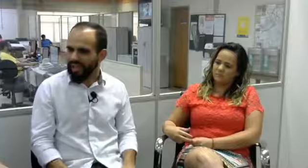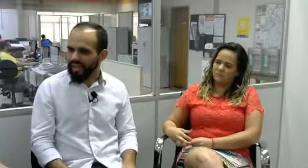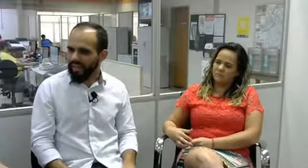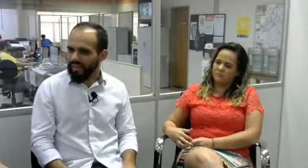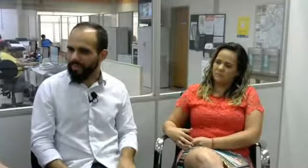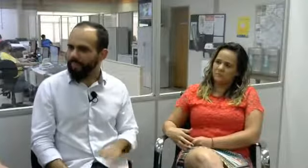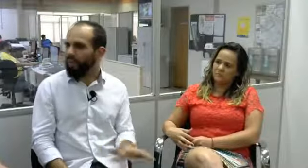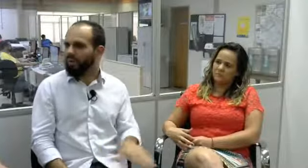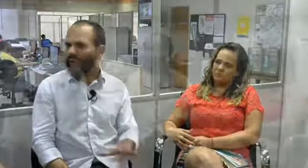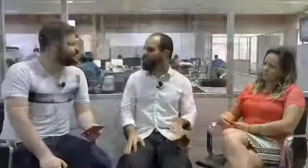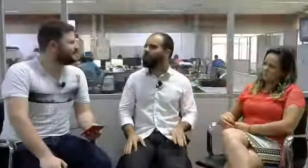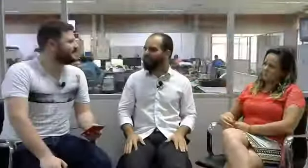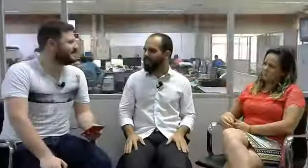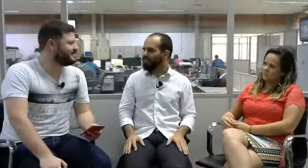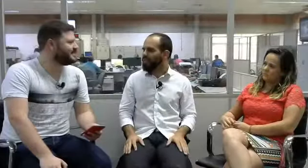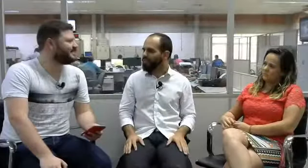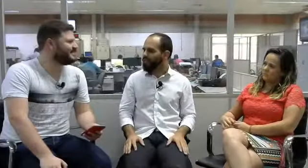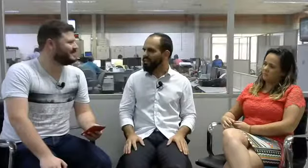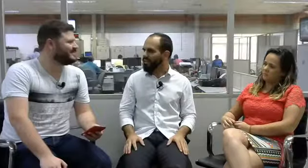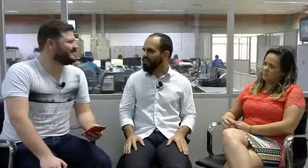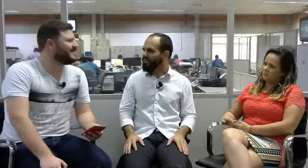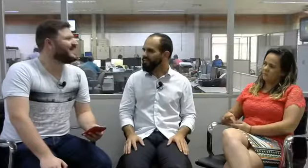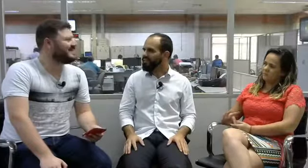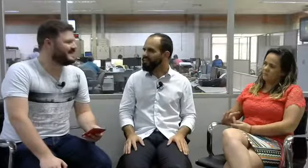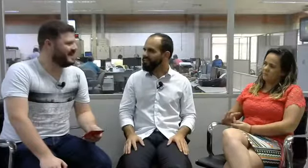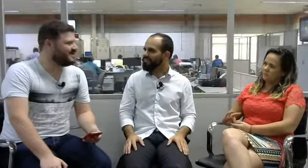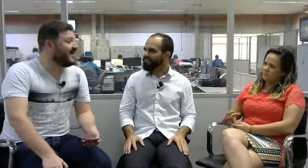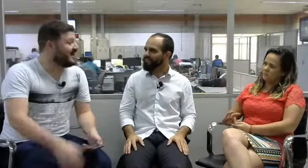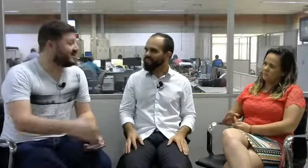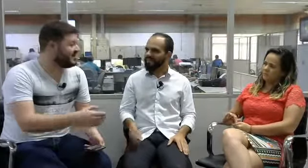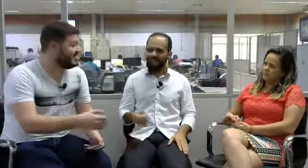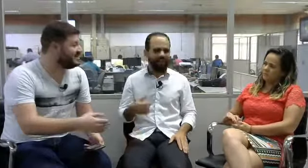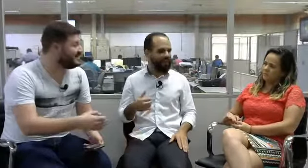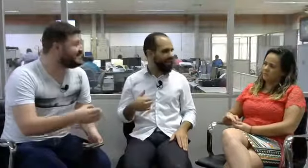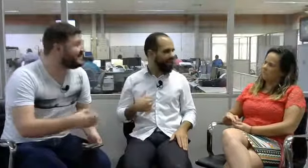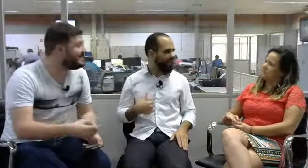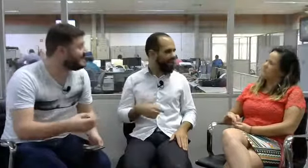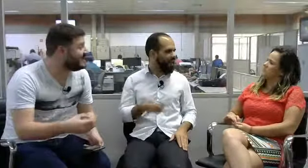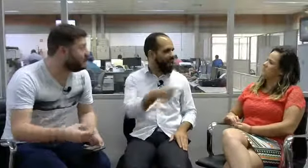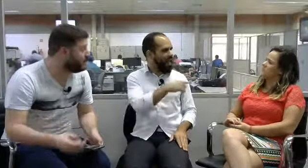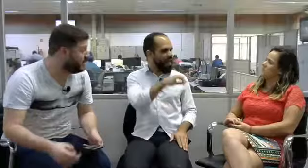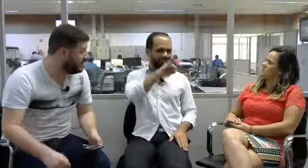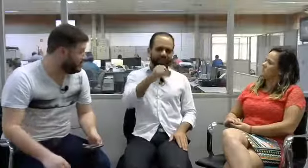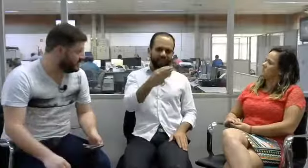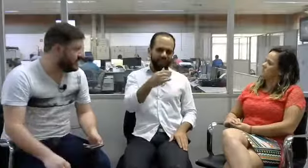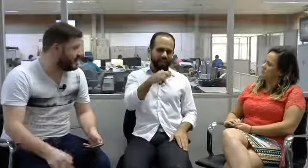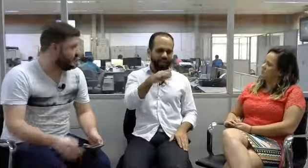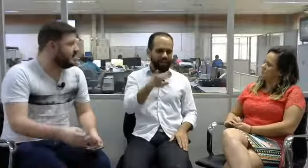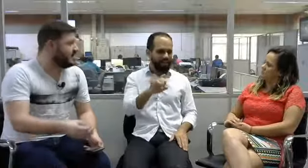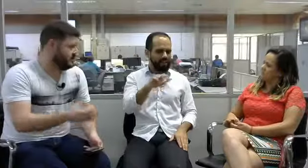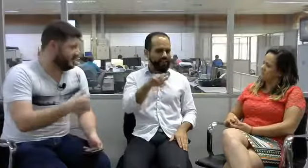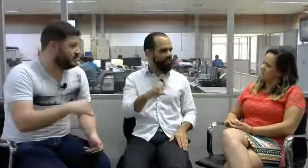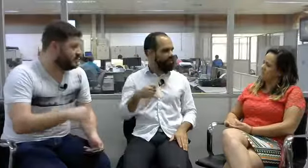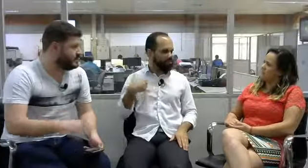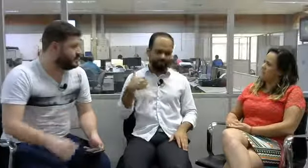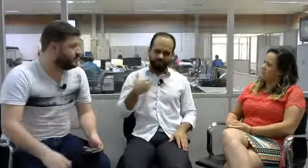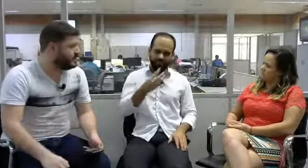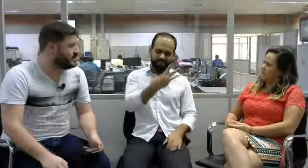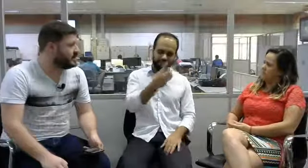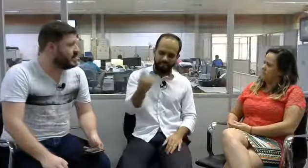ela vai ter pouco ou nenhum contato com a língua de sinais. Certo. E a Jaqueline tem 31 anos, né? A gente estava conversando antes. E